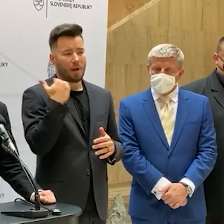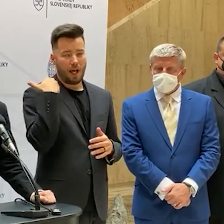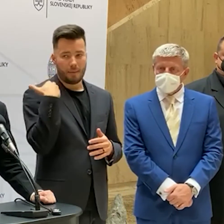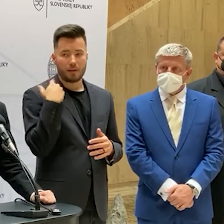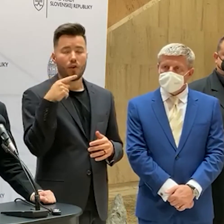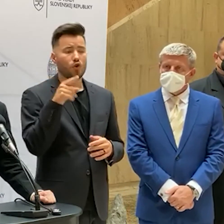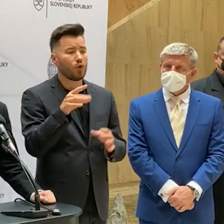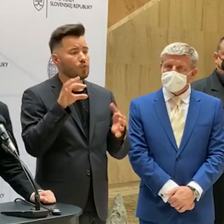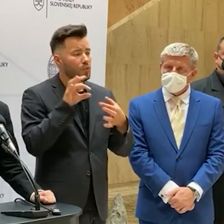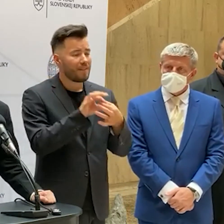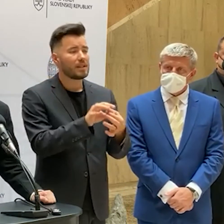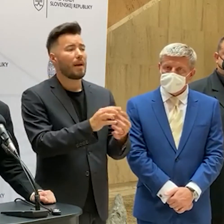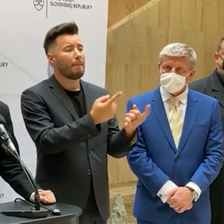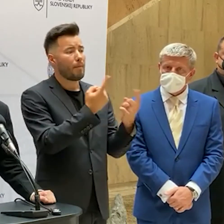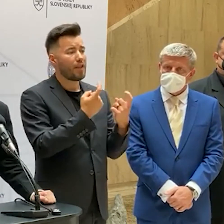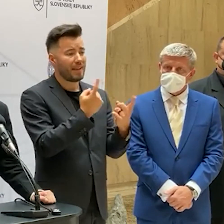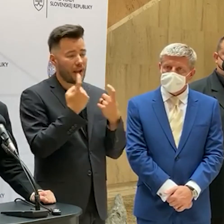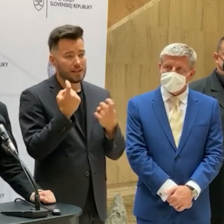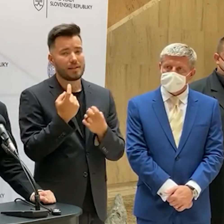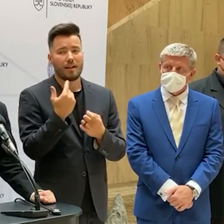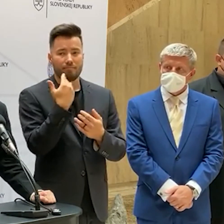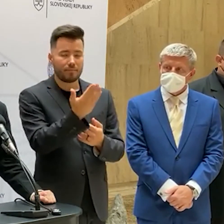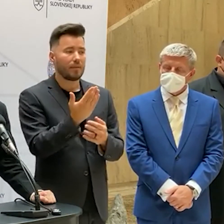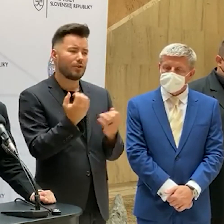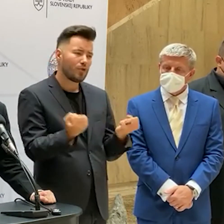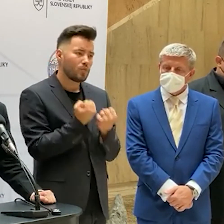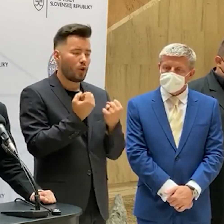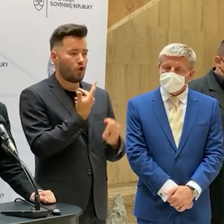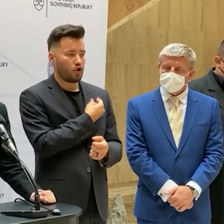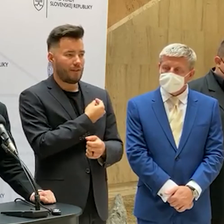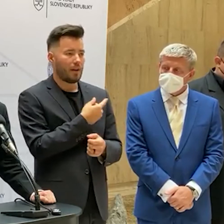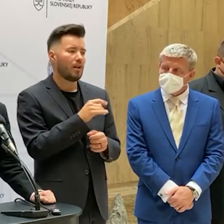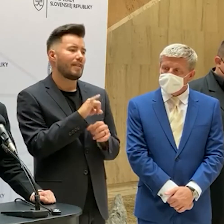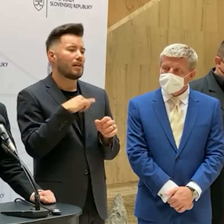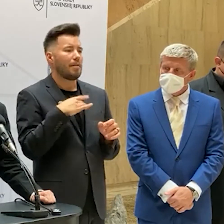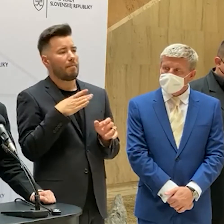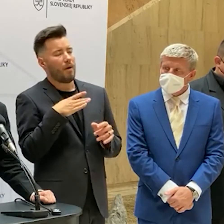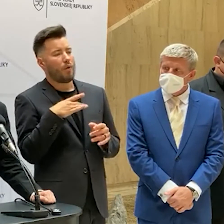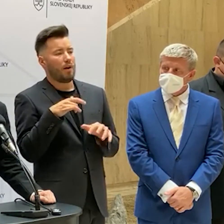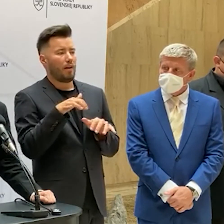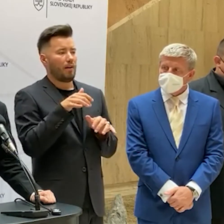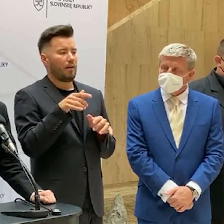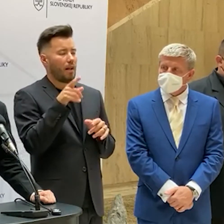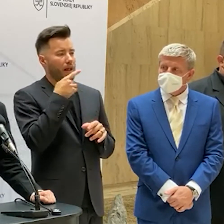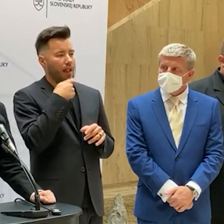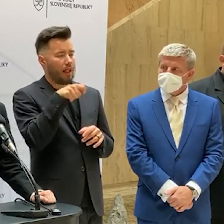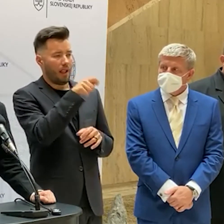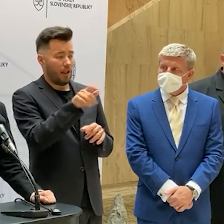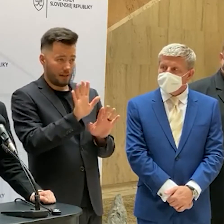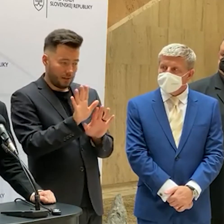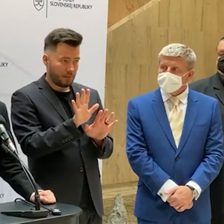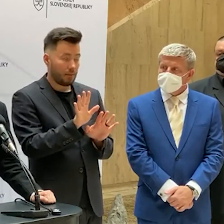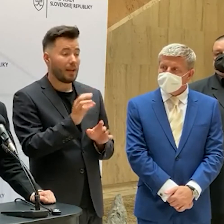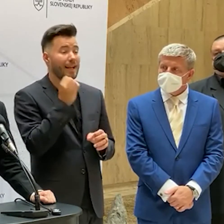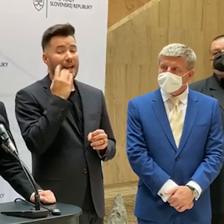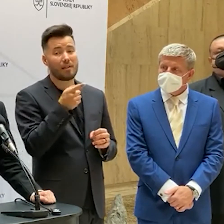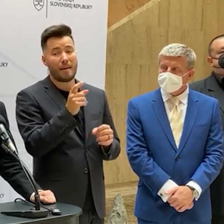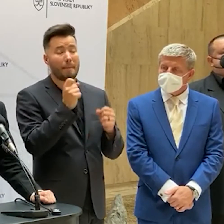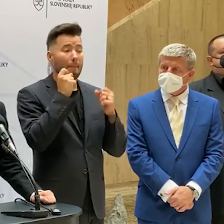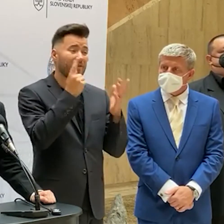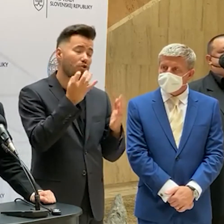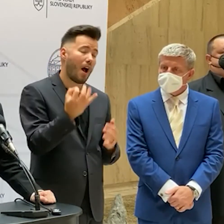motivácia, aby sa občania nechali či skôr zaočkovať. Nebolo by správne chodiť okolo horúcej kaše. Ak to presvedčí aspoň pár